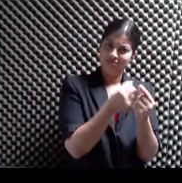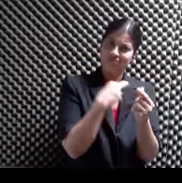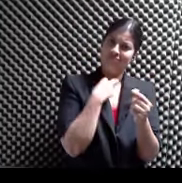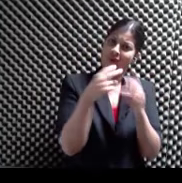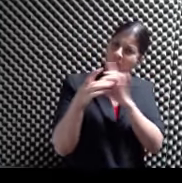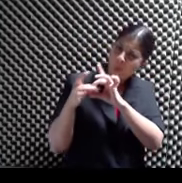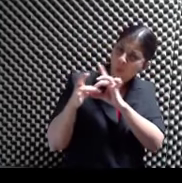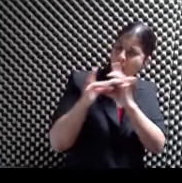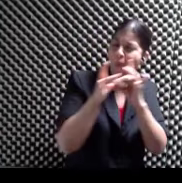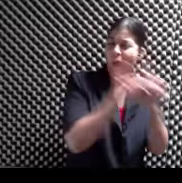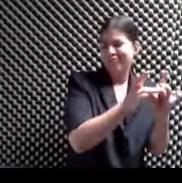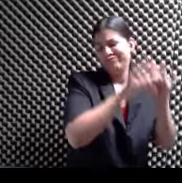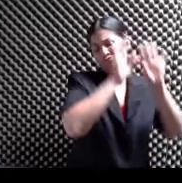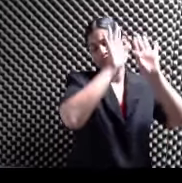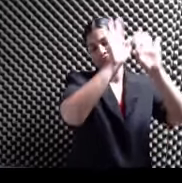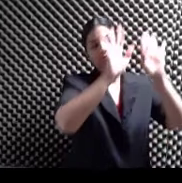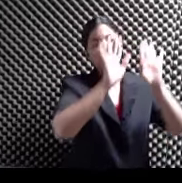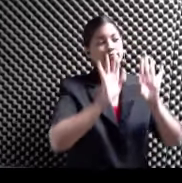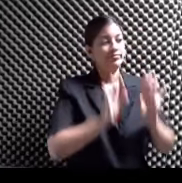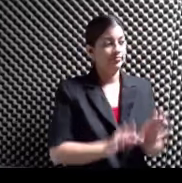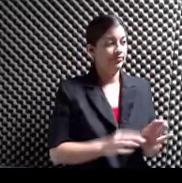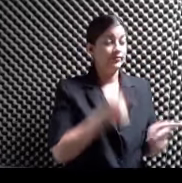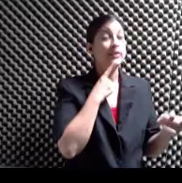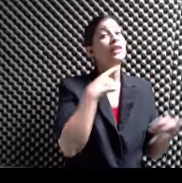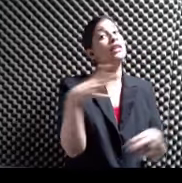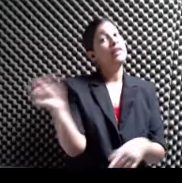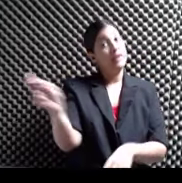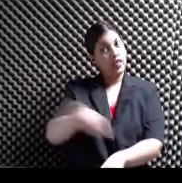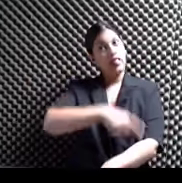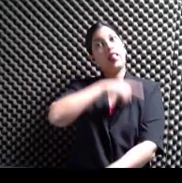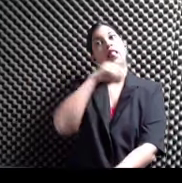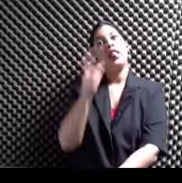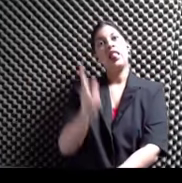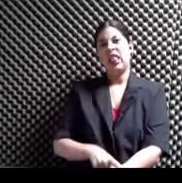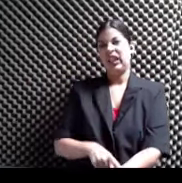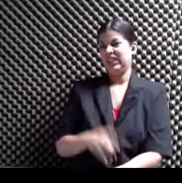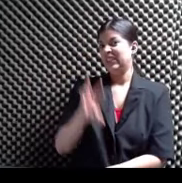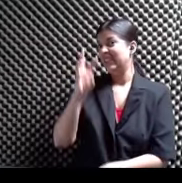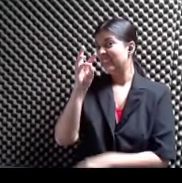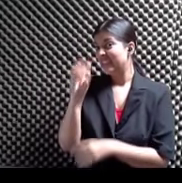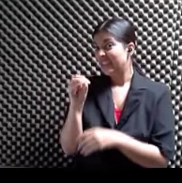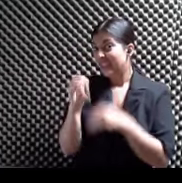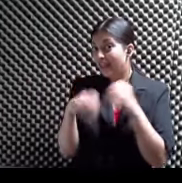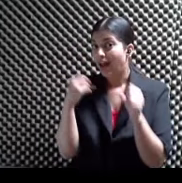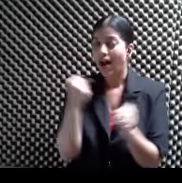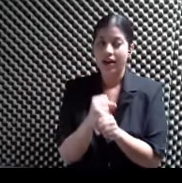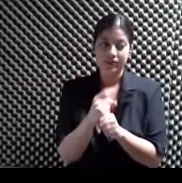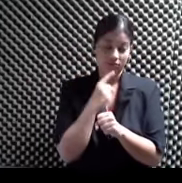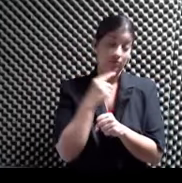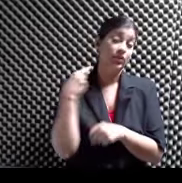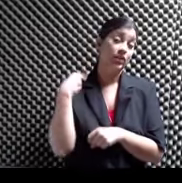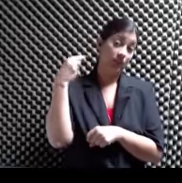armonía Espectacular Y longevidad Y química en escena Sobre todo Las nuevas generaciones Así es que